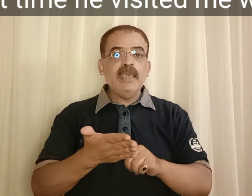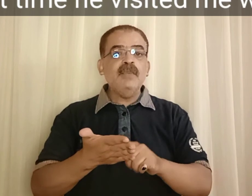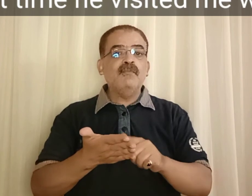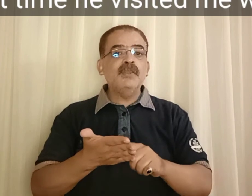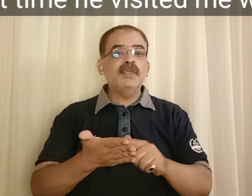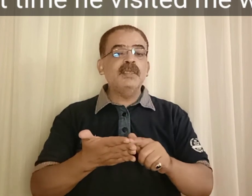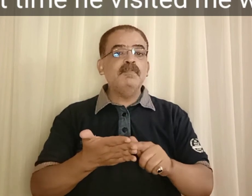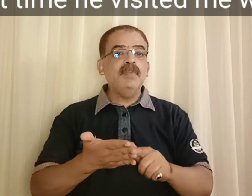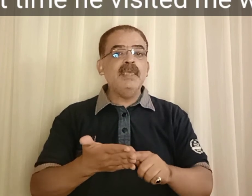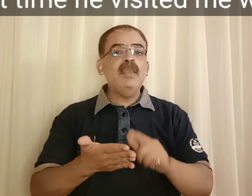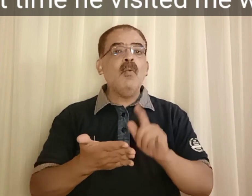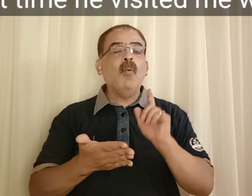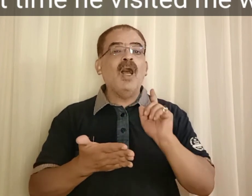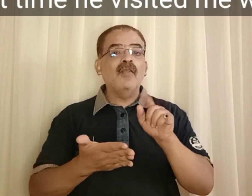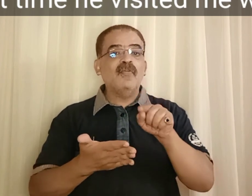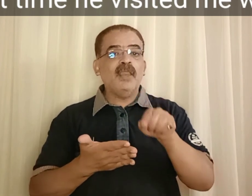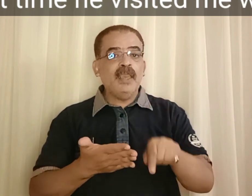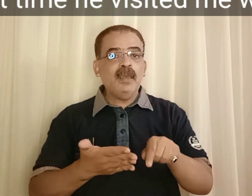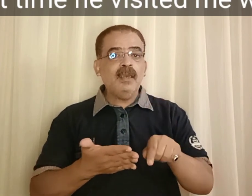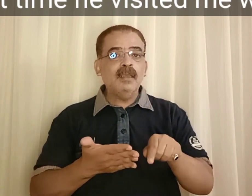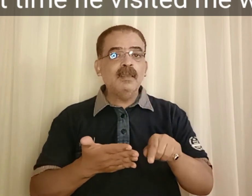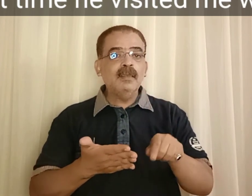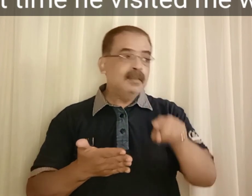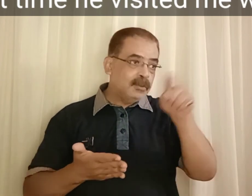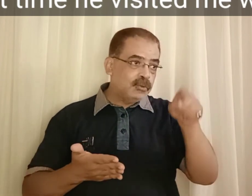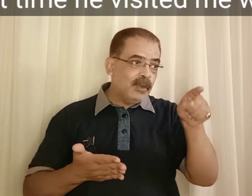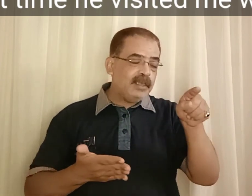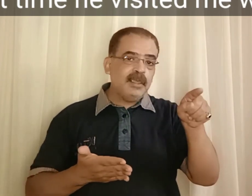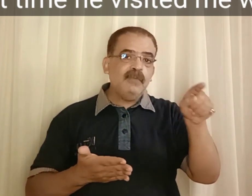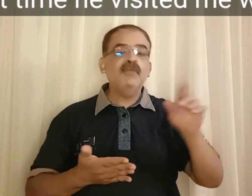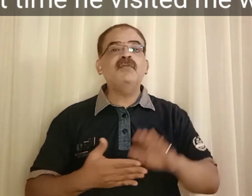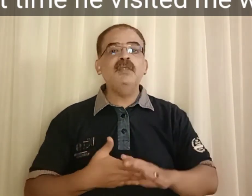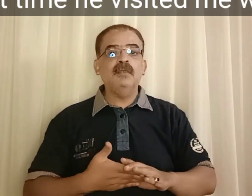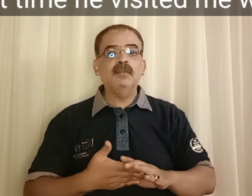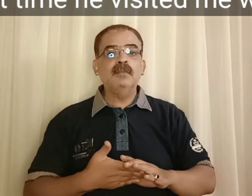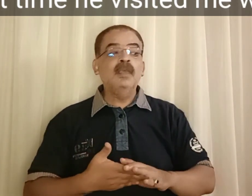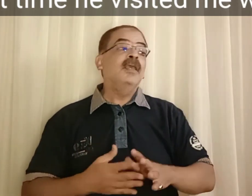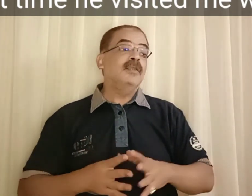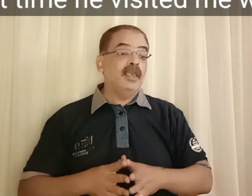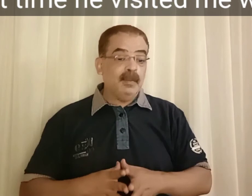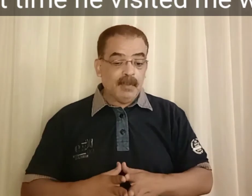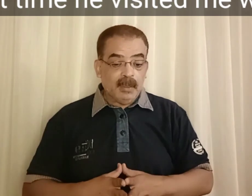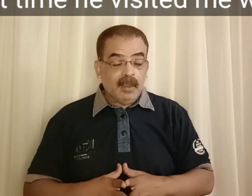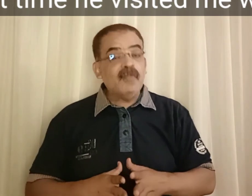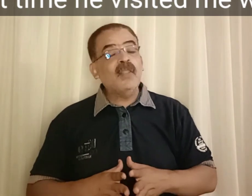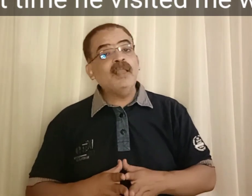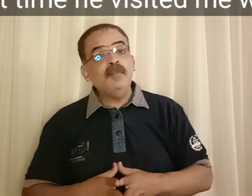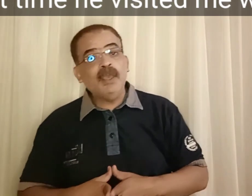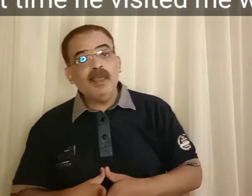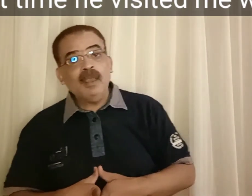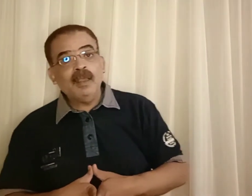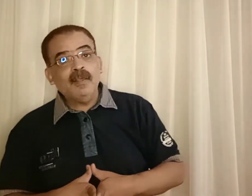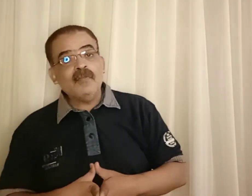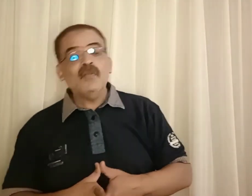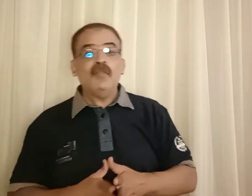visited me was in 2015 طيب استخدم هنا since